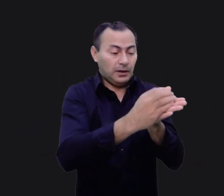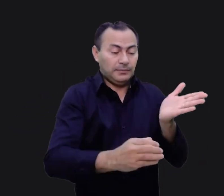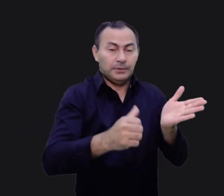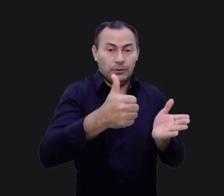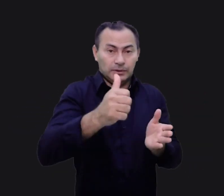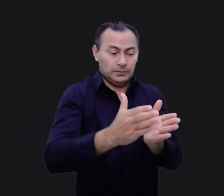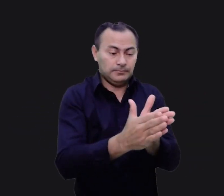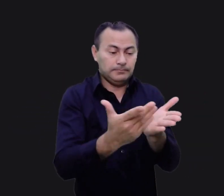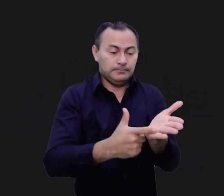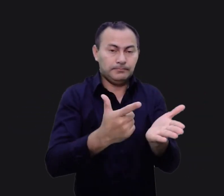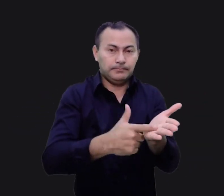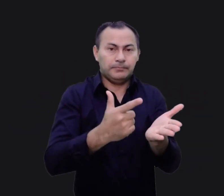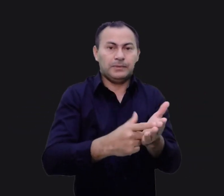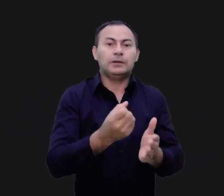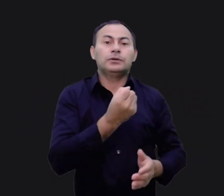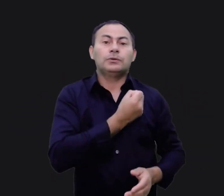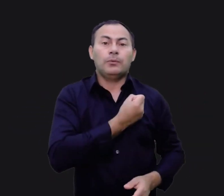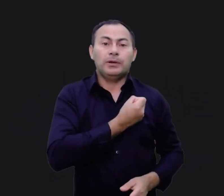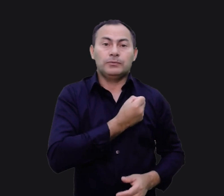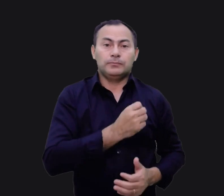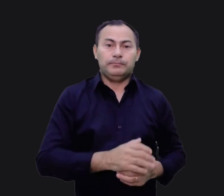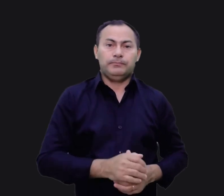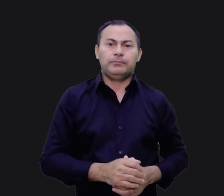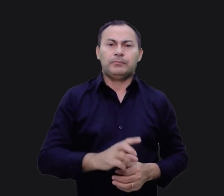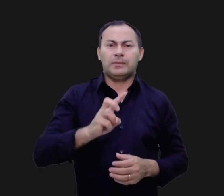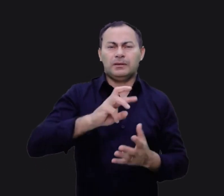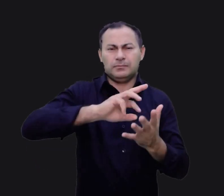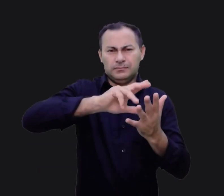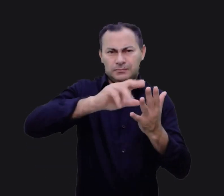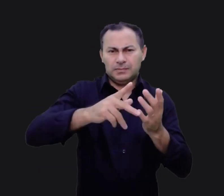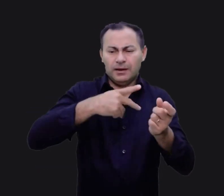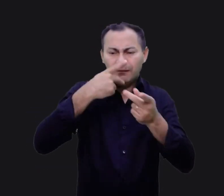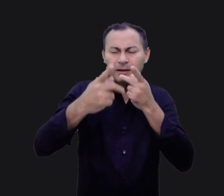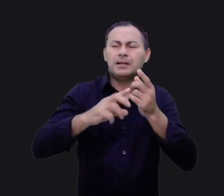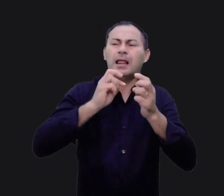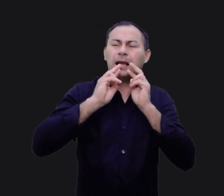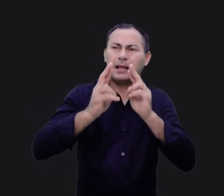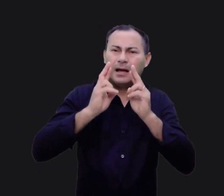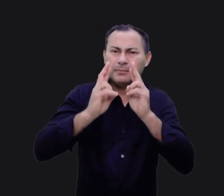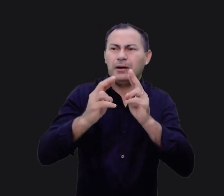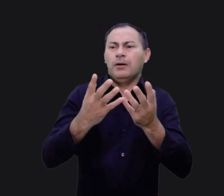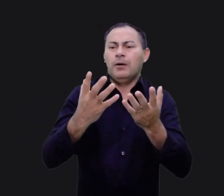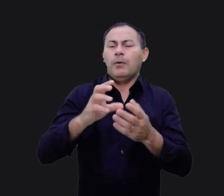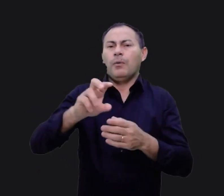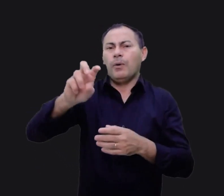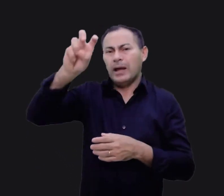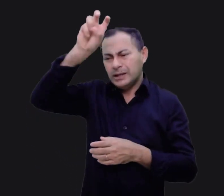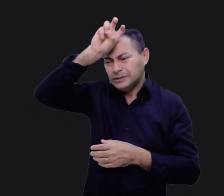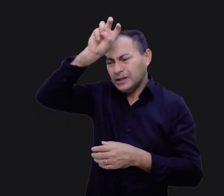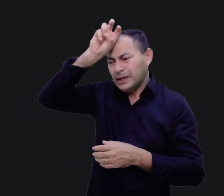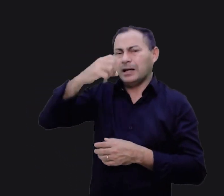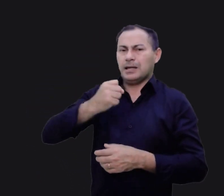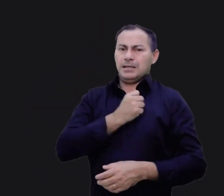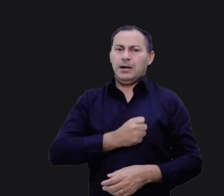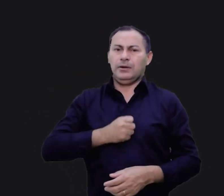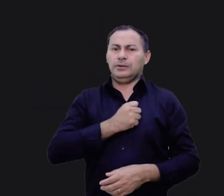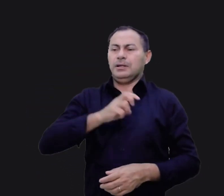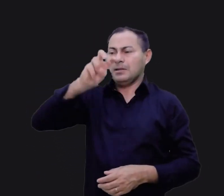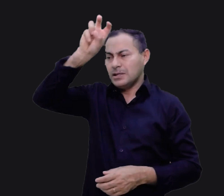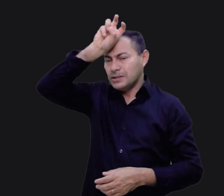no capítulo 11 do livro de Números. Várias vezes eles choramingaram. Ah, o Egito. Ah, que saudade do